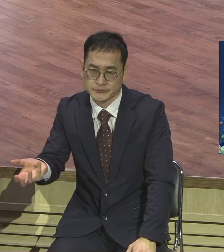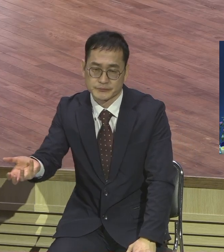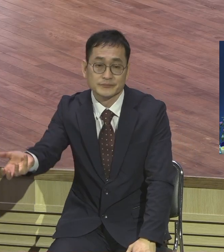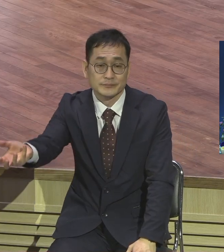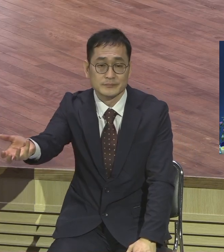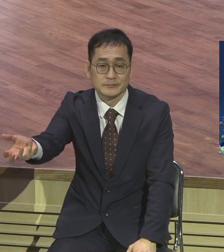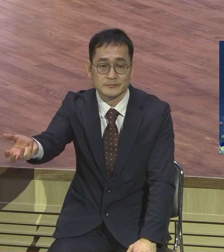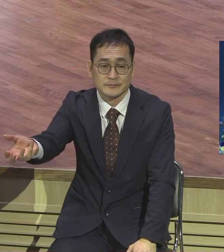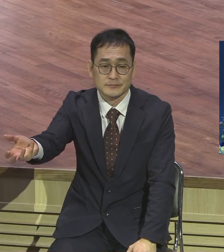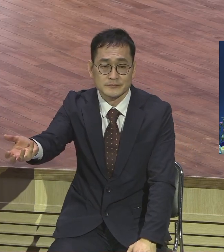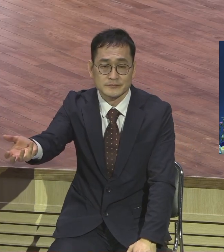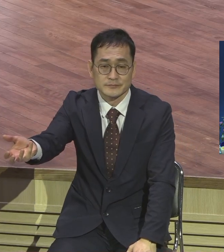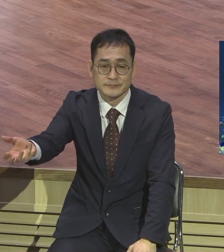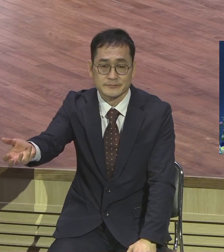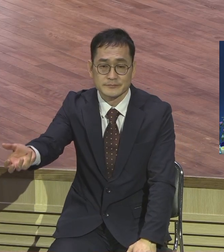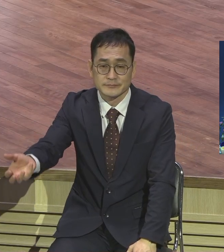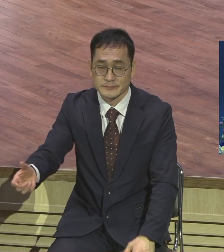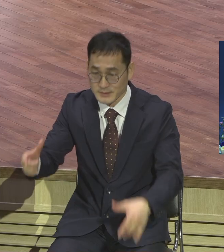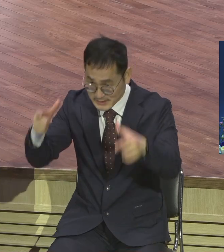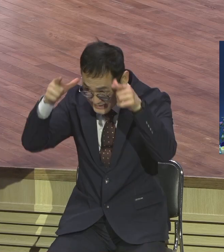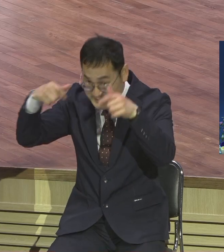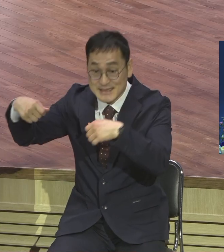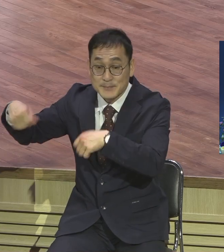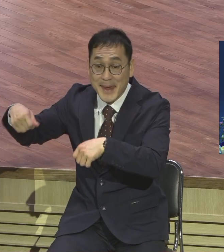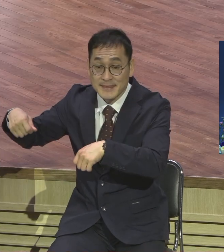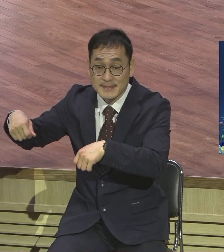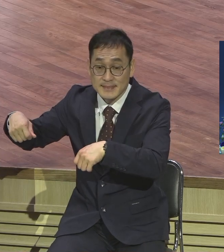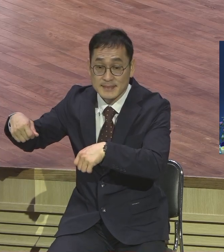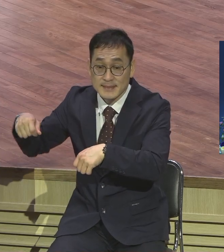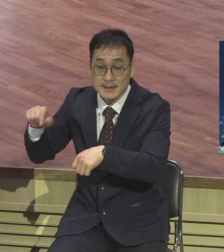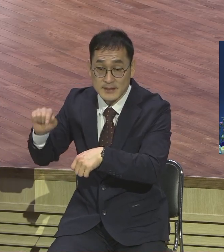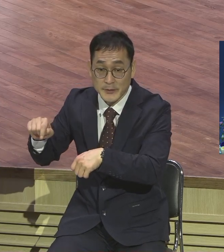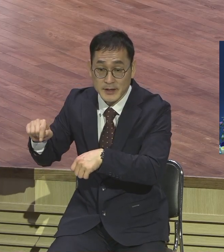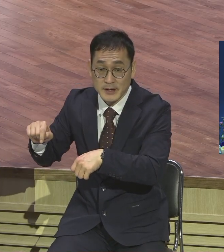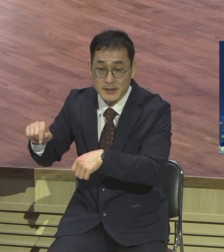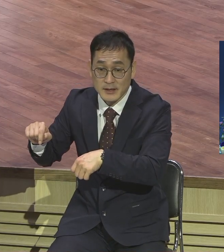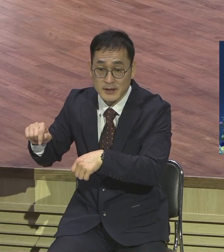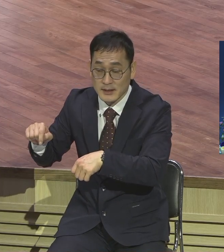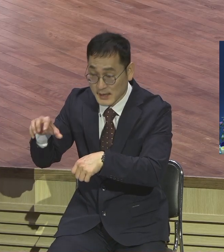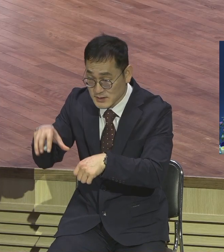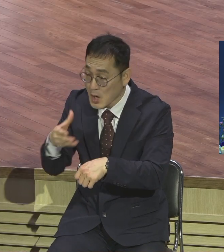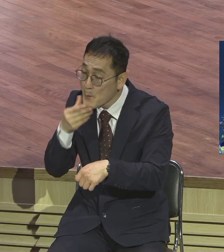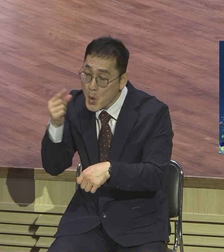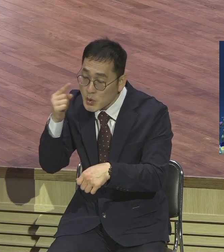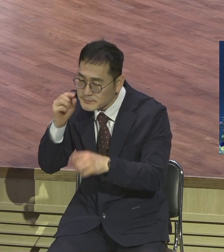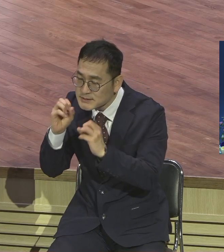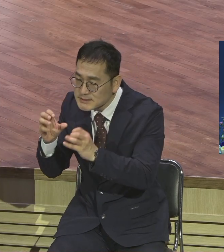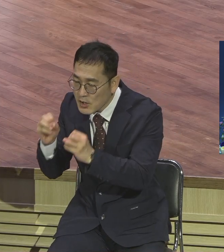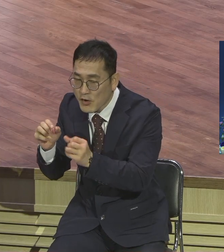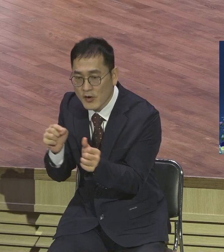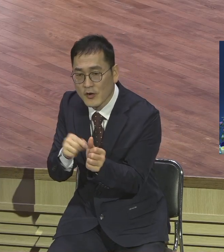스페인에서는요 스페인의 보금을 증거한 야구부를 기념해서 야구부를